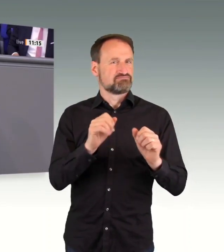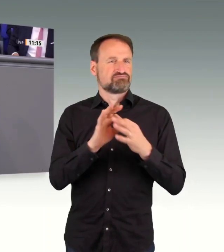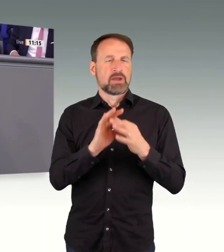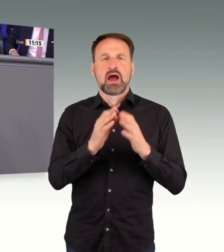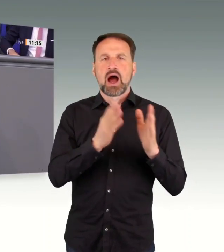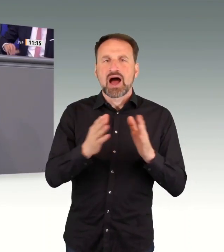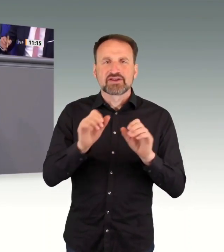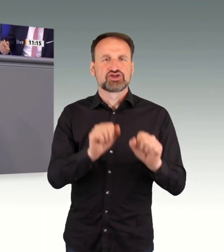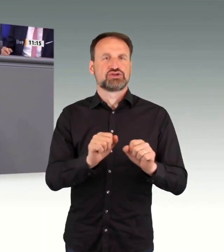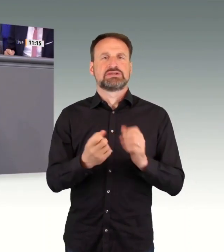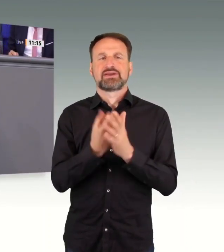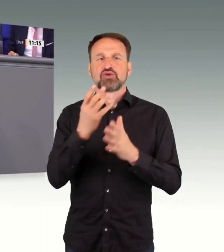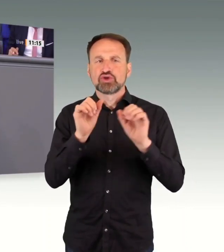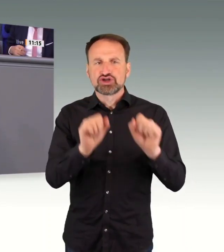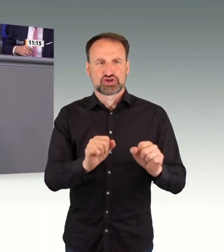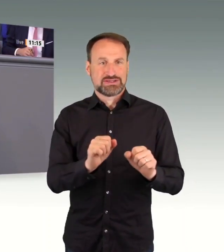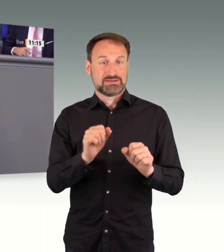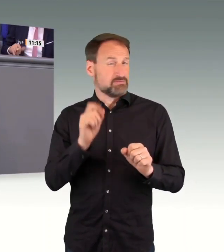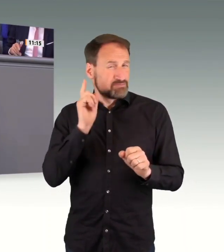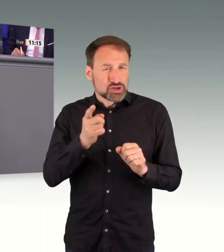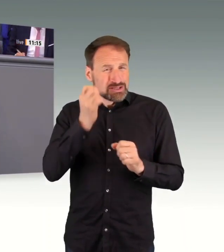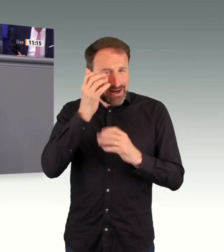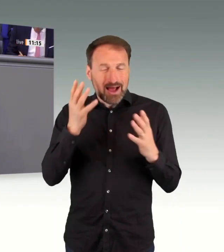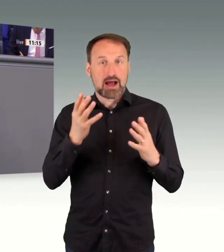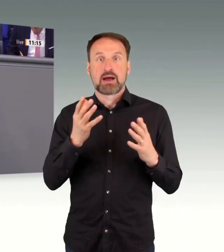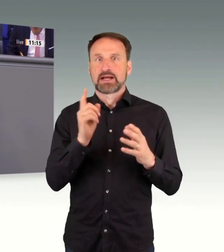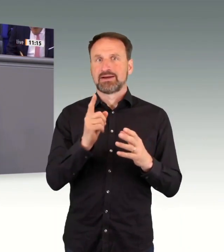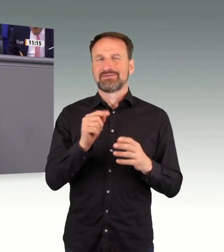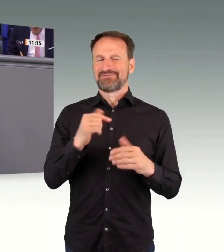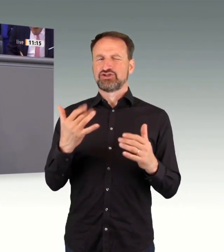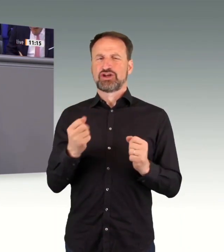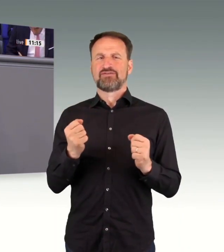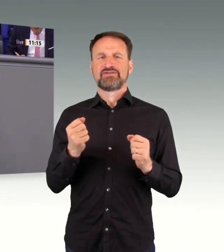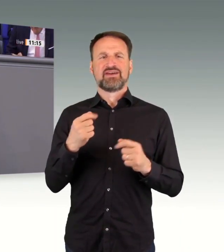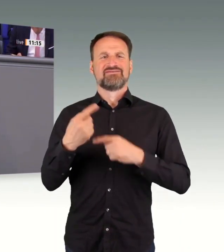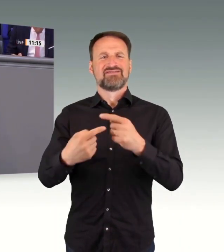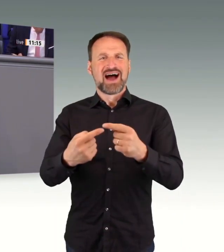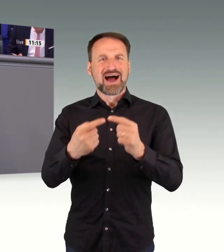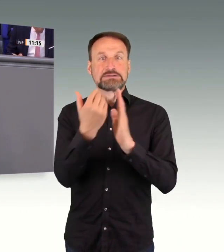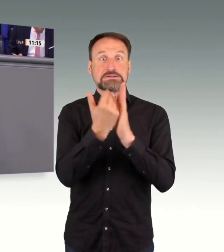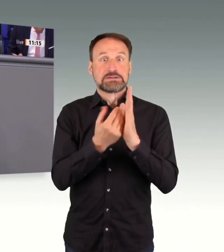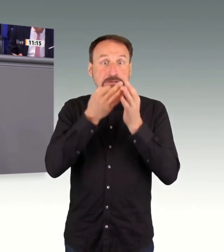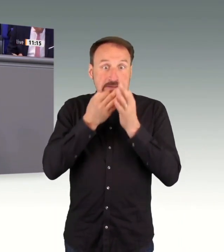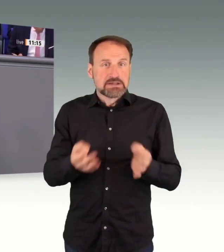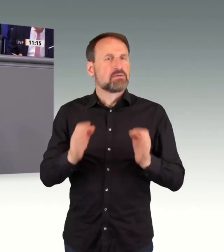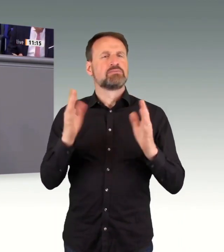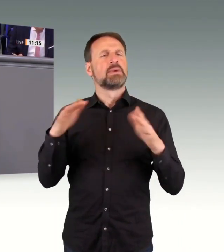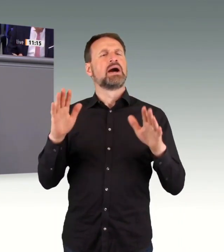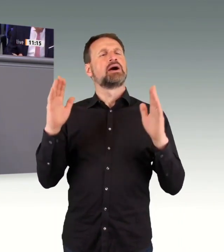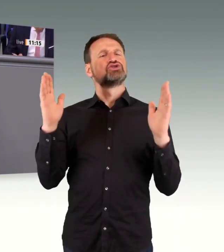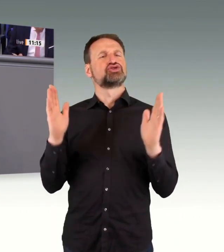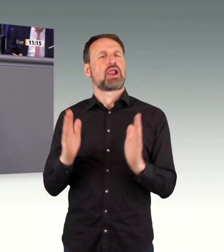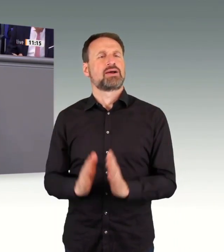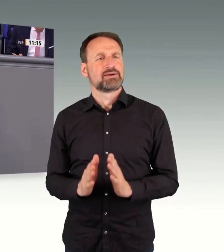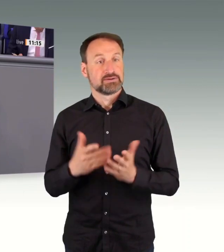sei es bei den Vorgaben zur Umweltverträglichkeitsprüfung, bei der Verbandsklage oder beim Umweltrechtsbehelfsgesetz. Das aber ist nicht mein